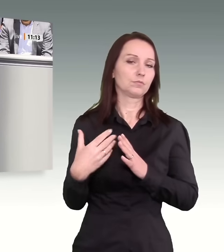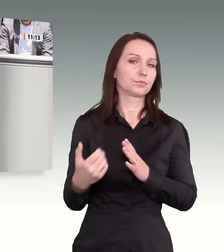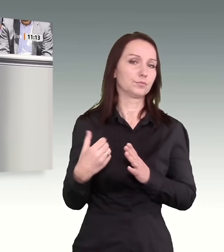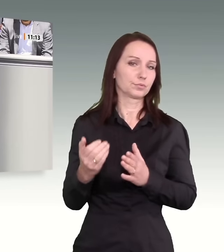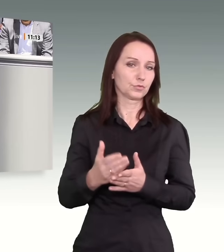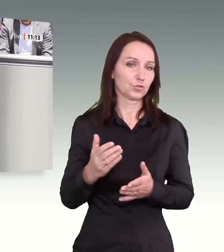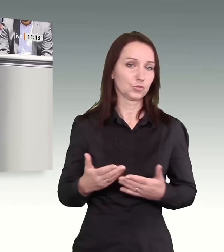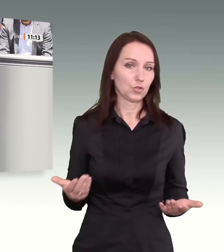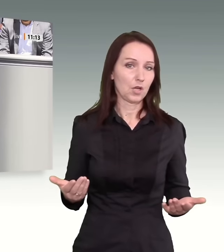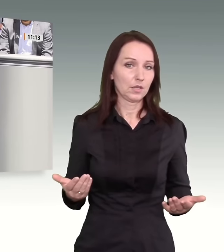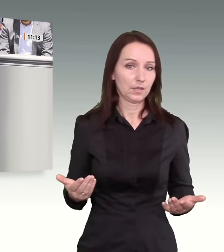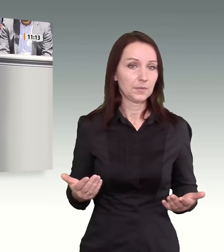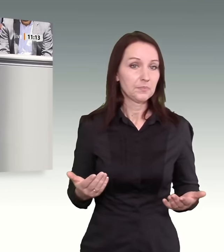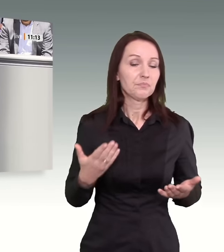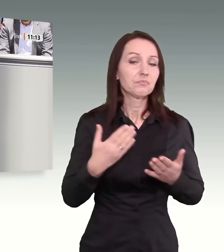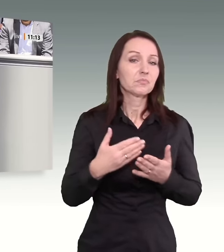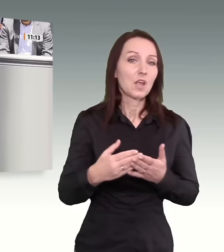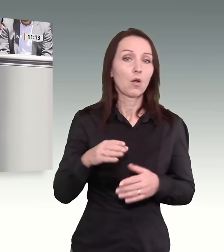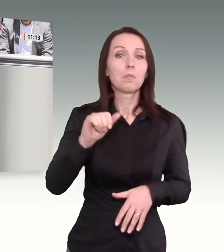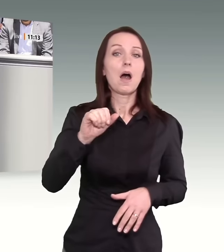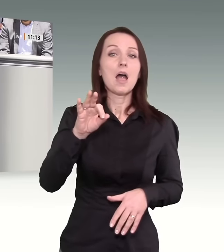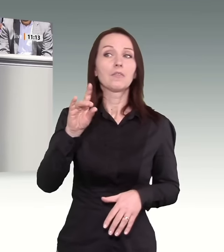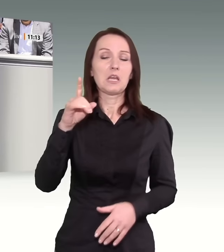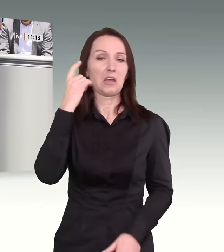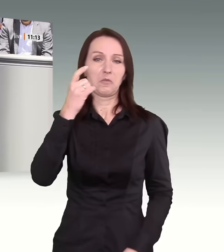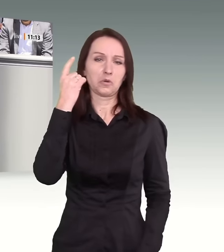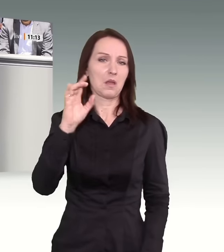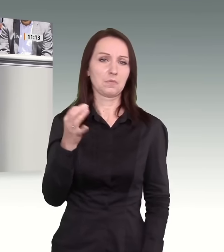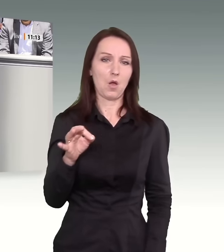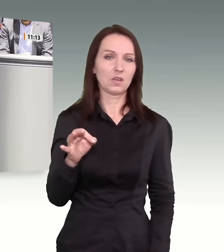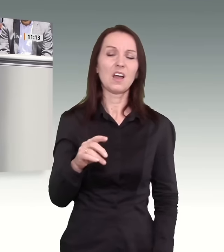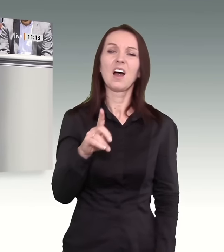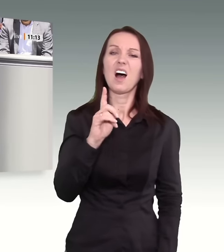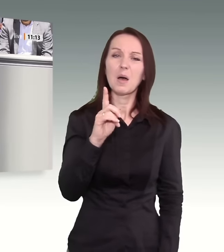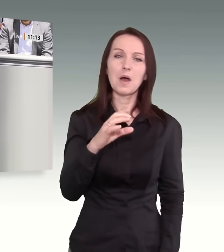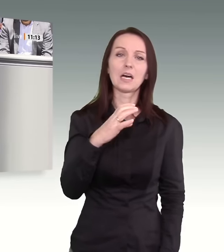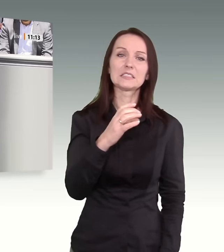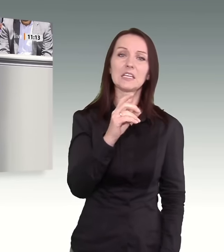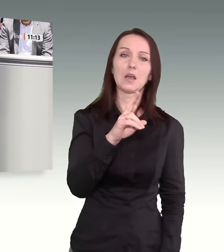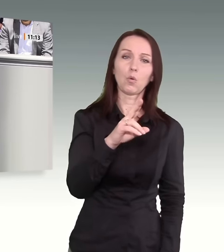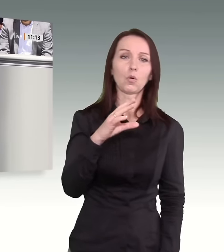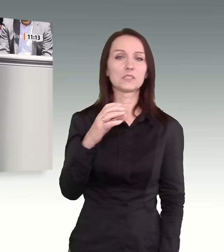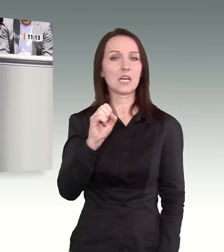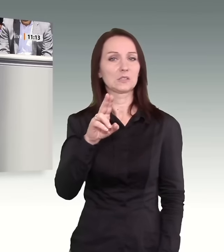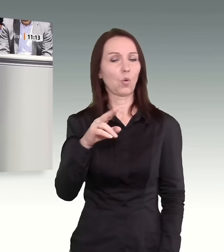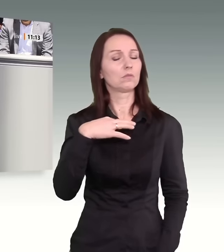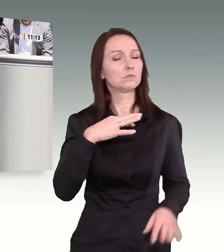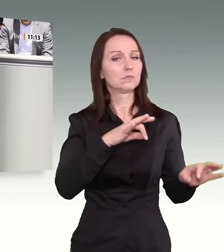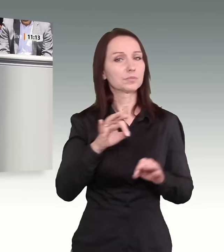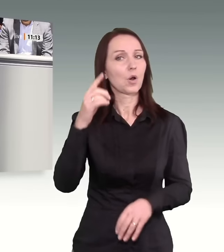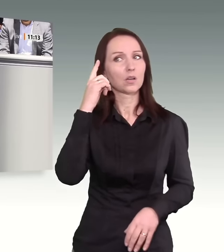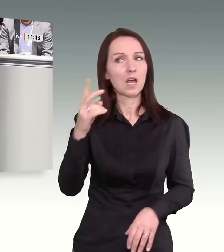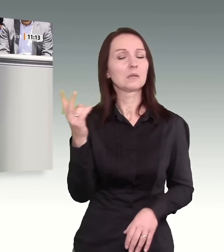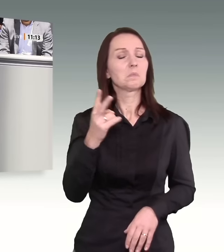Deswegen ist das bei der AfD nicht verwunderlich. Bei CDU und CSU dachte ich immer, die stehen fest mit beiden Beinen auf der